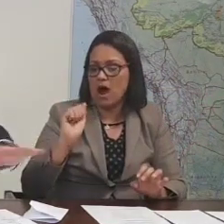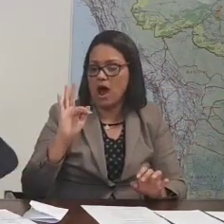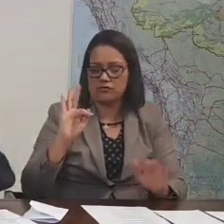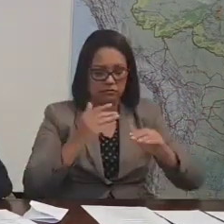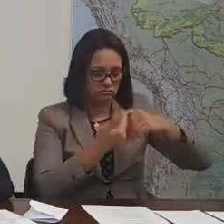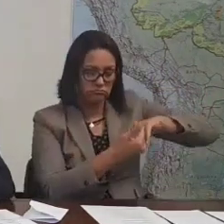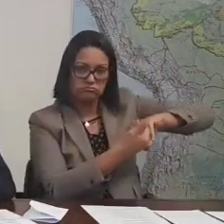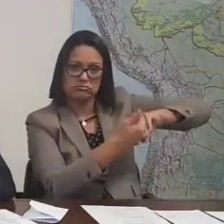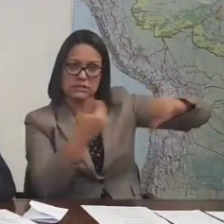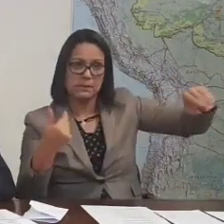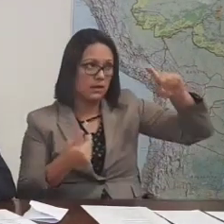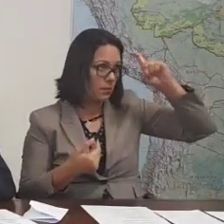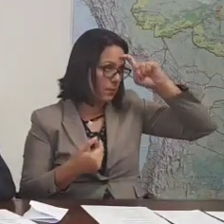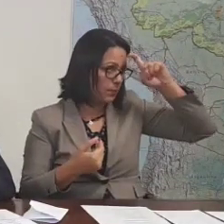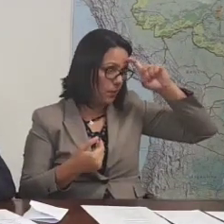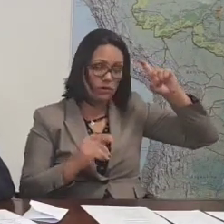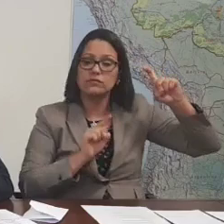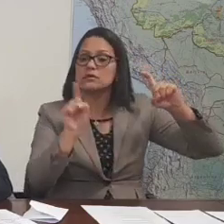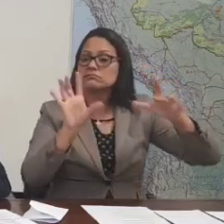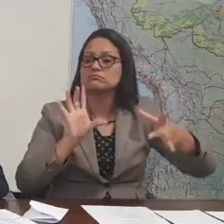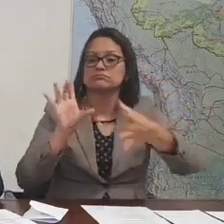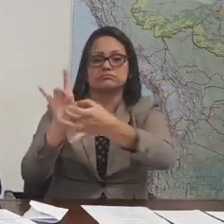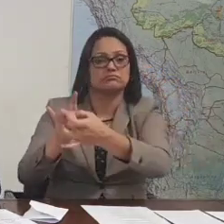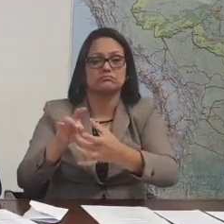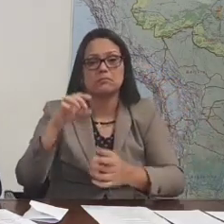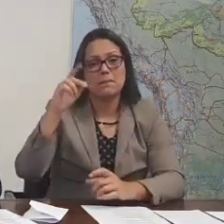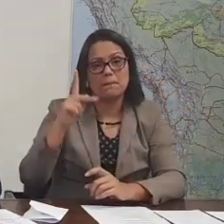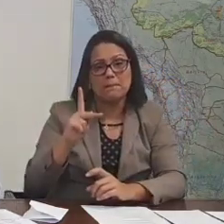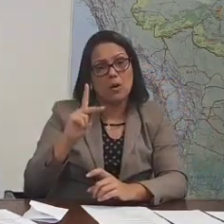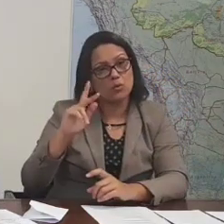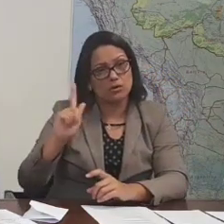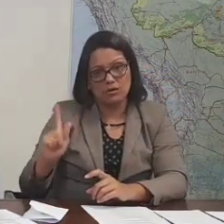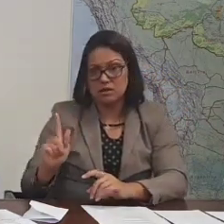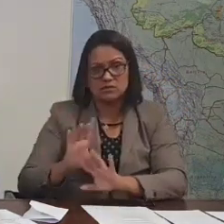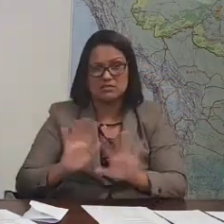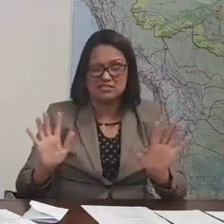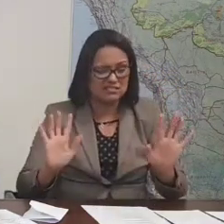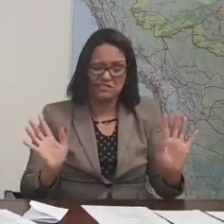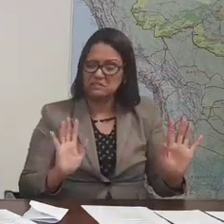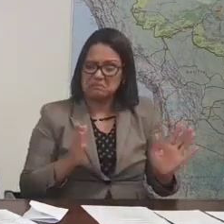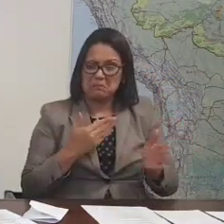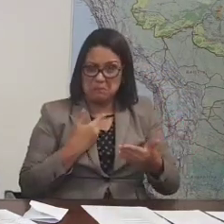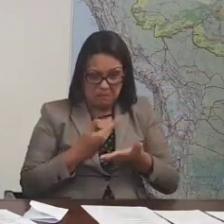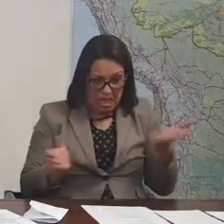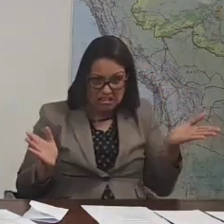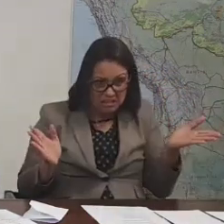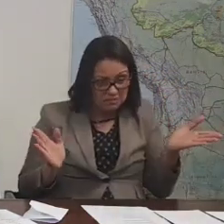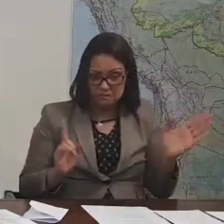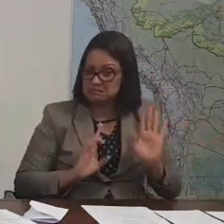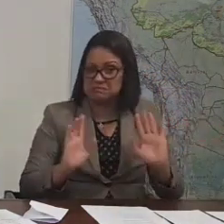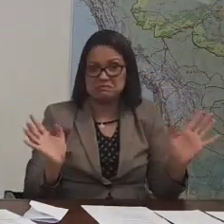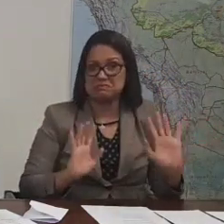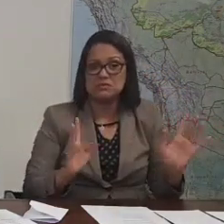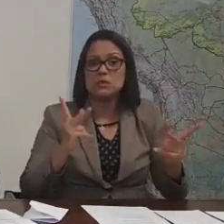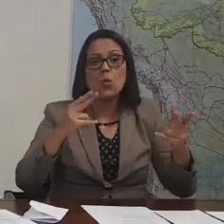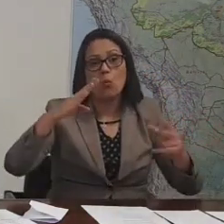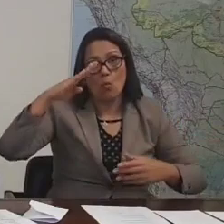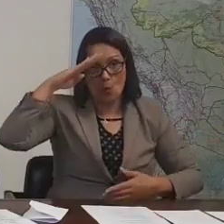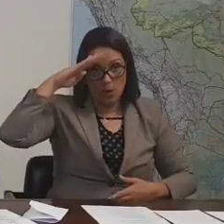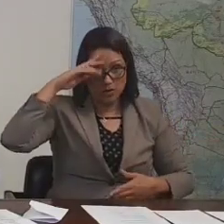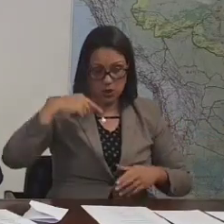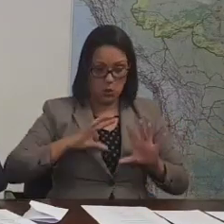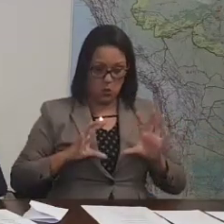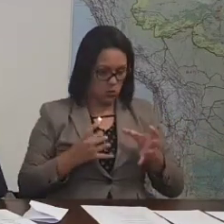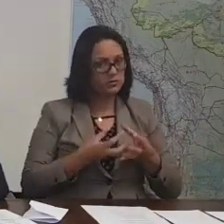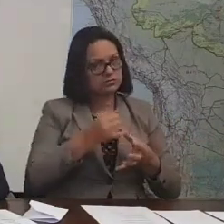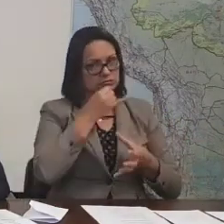perto lá do ministro Paulo Guedes. E digo mais, ninguém perdeu nada com isso não. Porque é a mesma coisa num quartel. Estou lá no